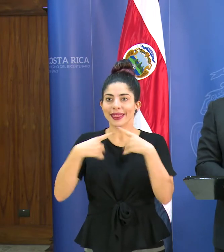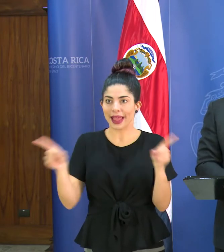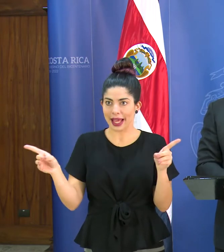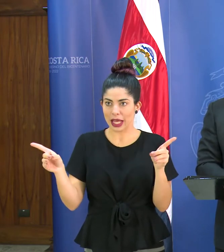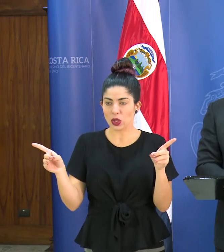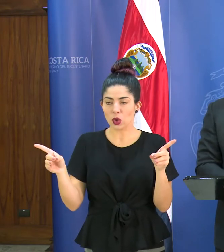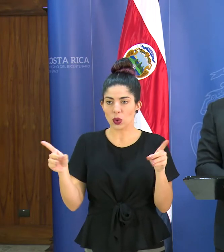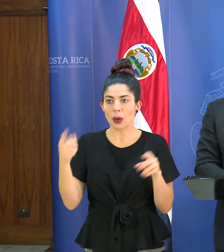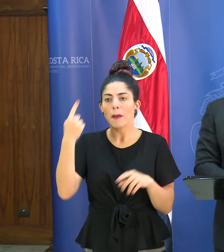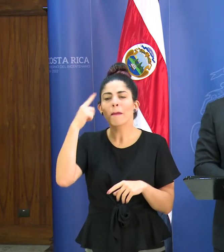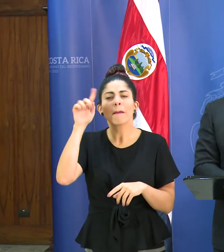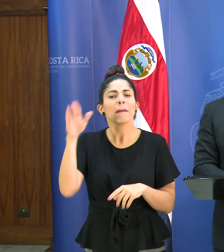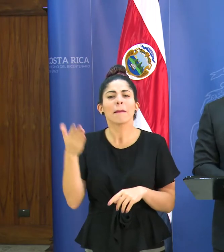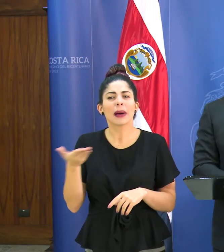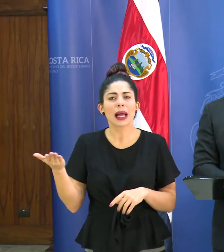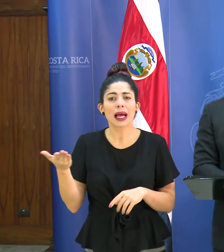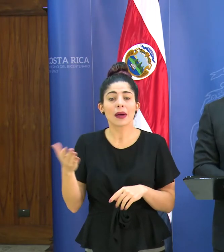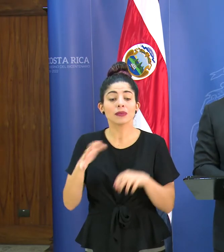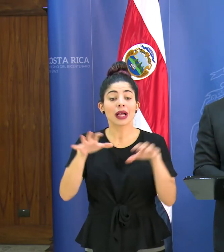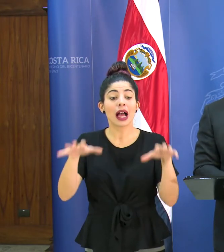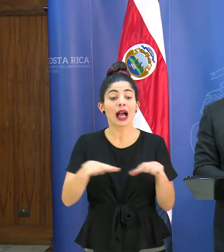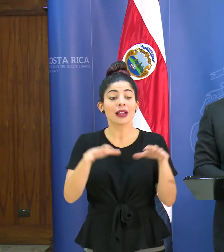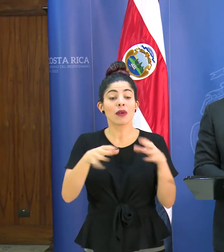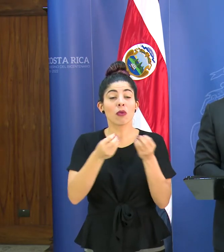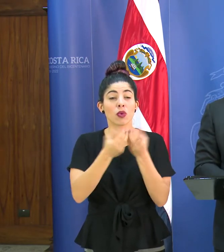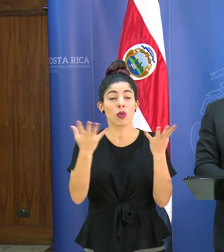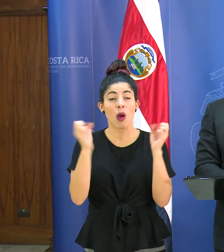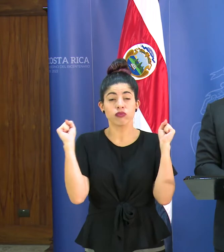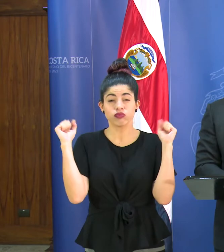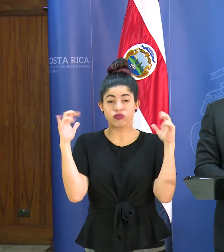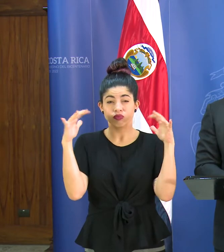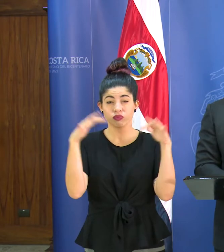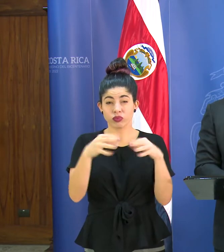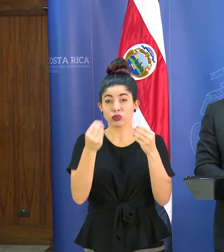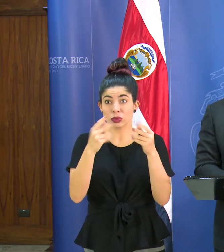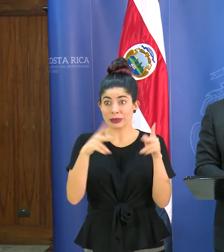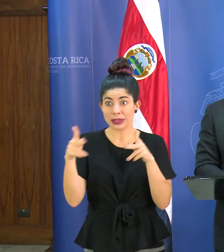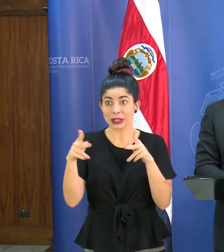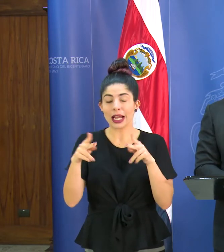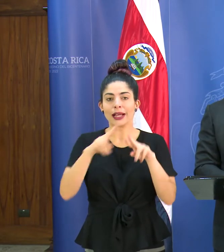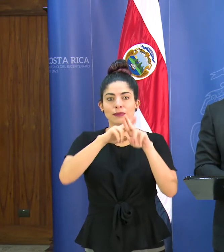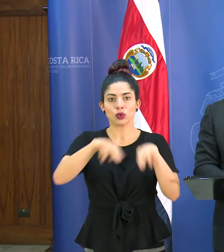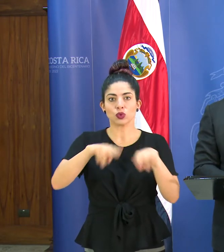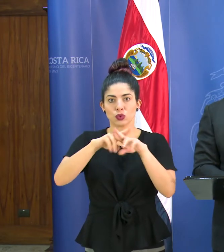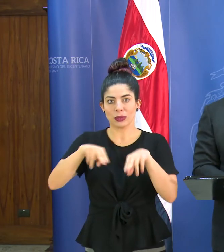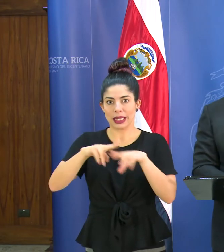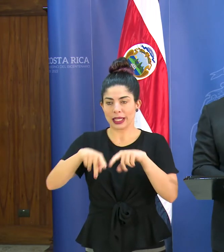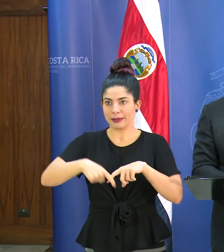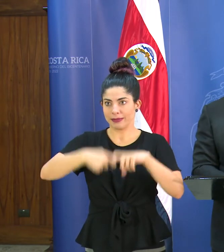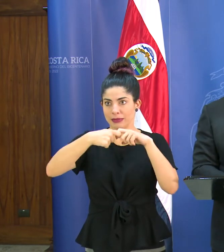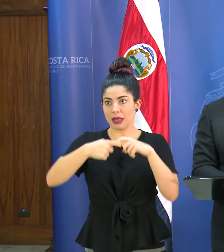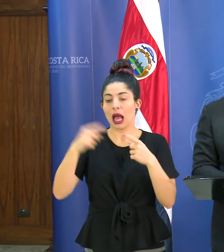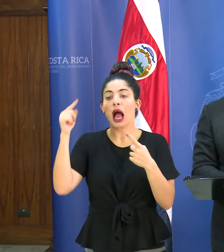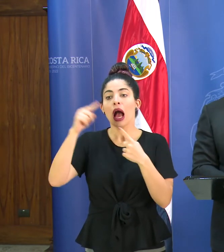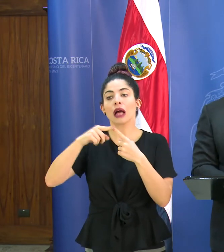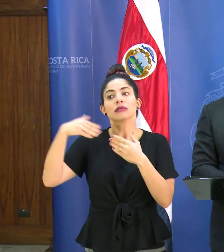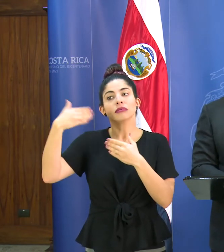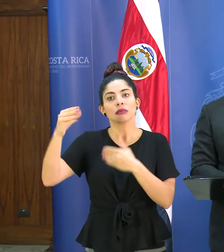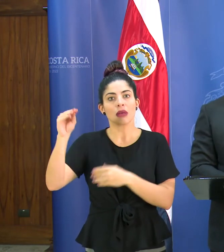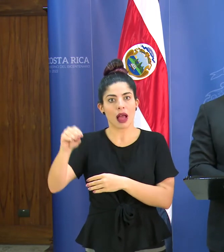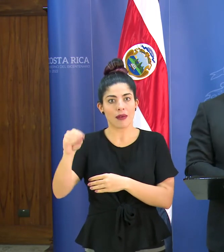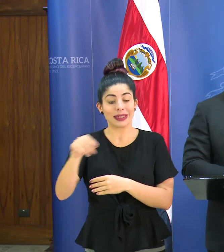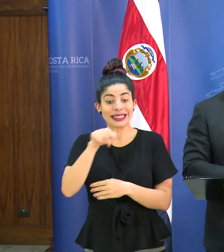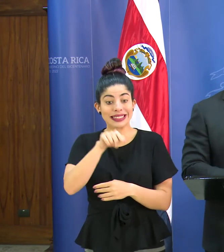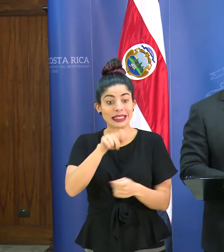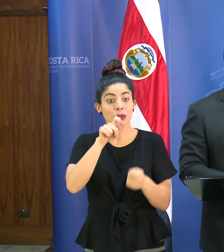para que eventos masivos sean suspendidos hasta nuevo aviso. Este